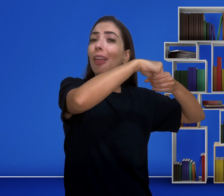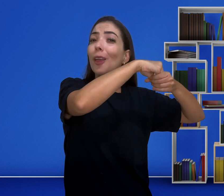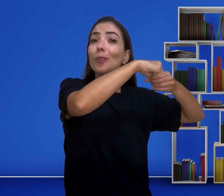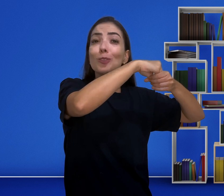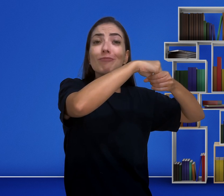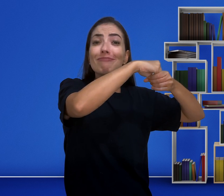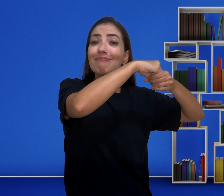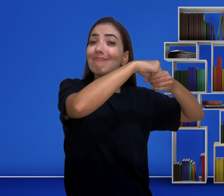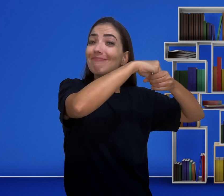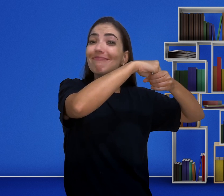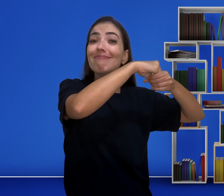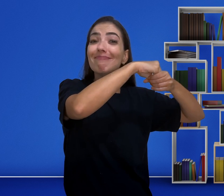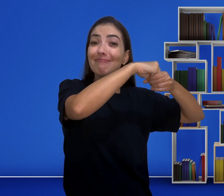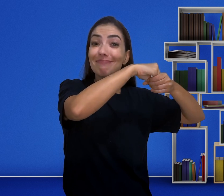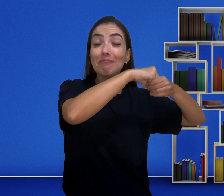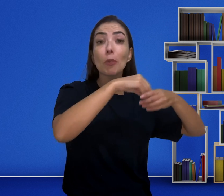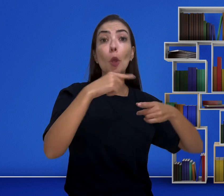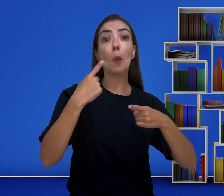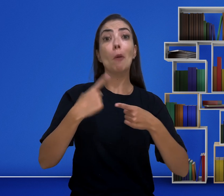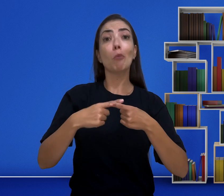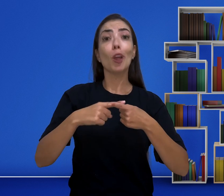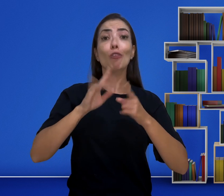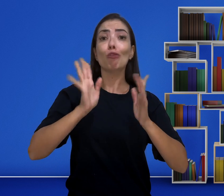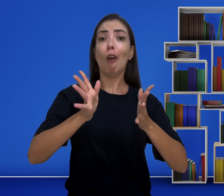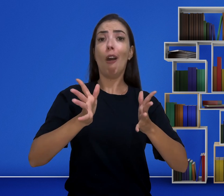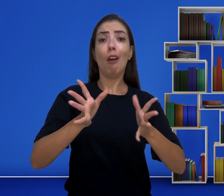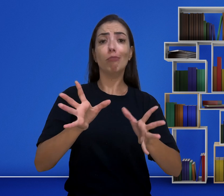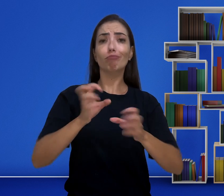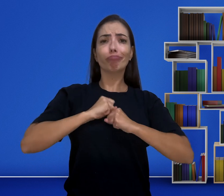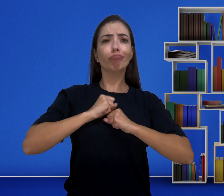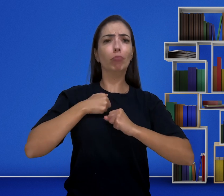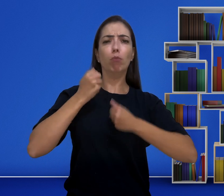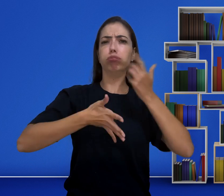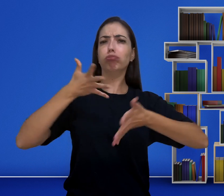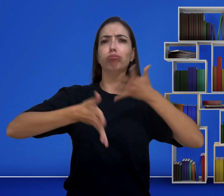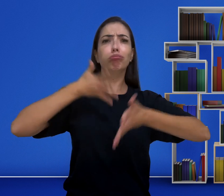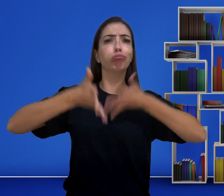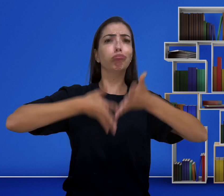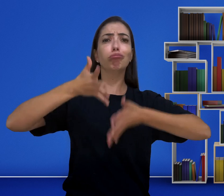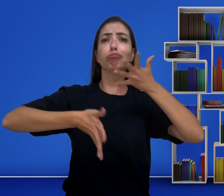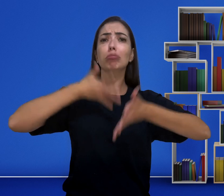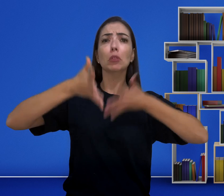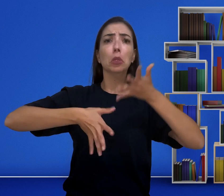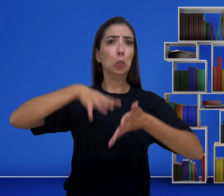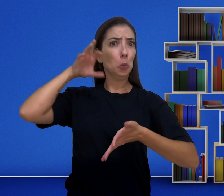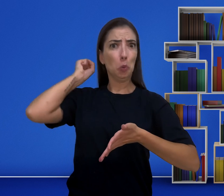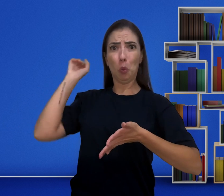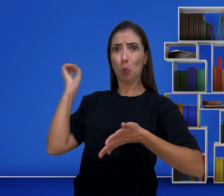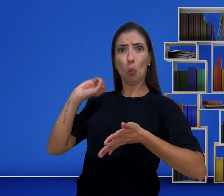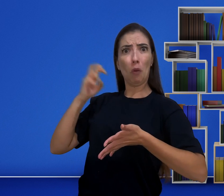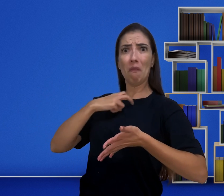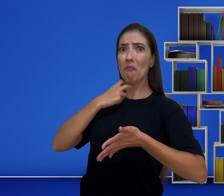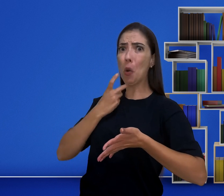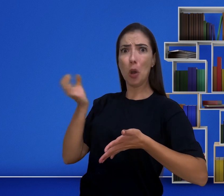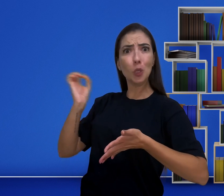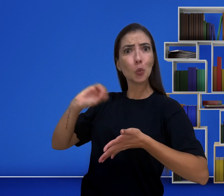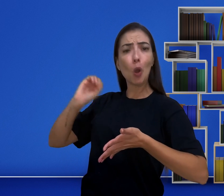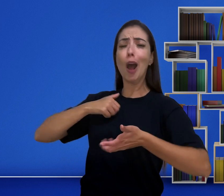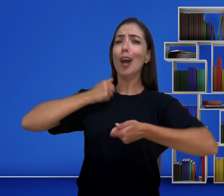contexto. Porque é algo da nossa cultura. Não é a oralidade, mas sim a